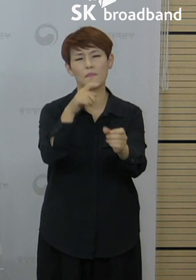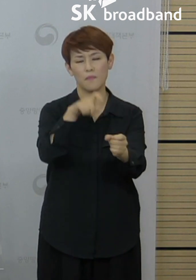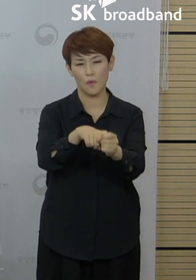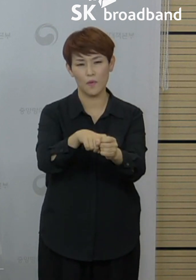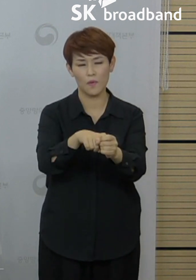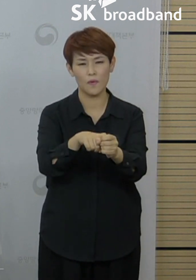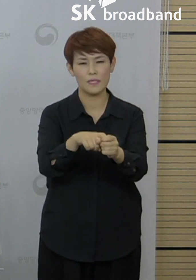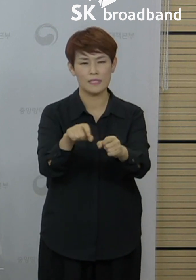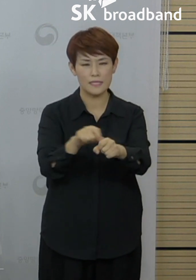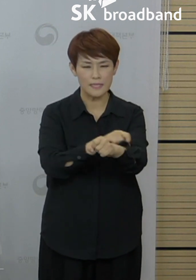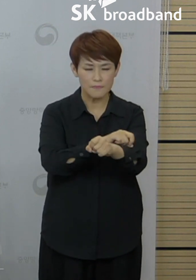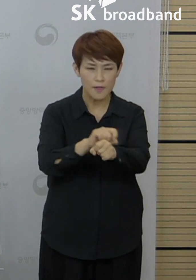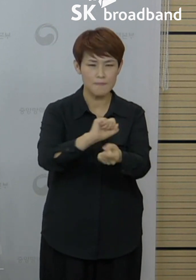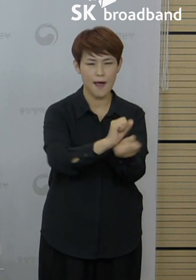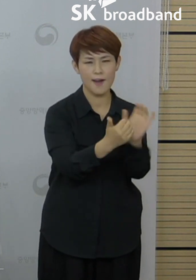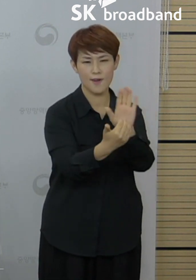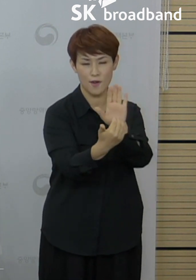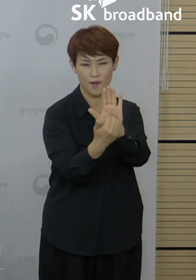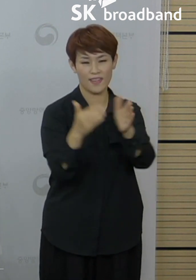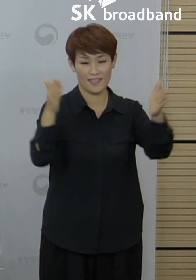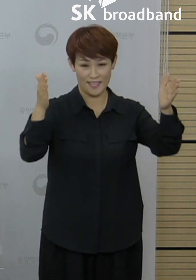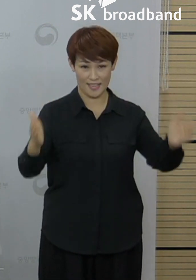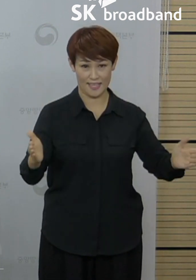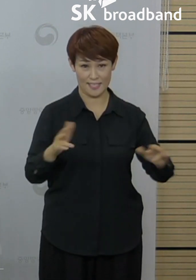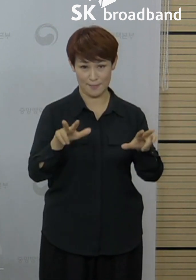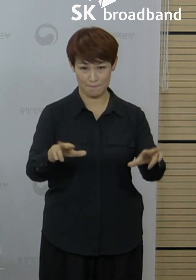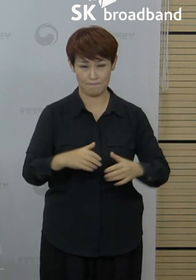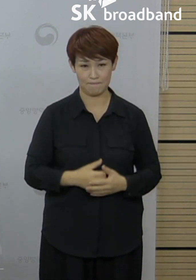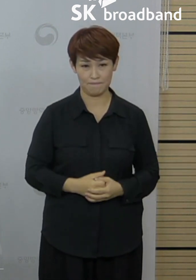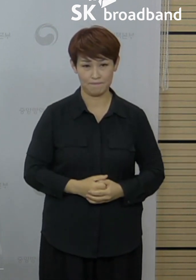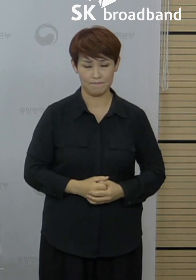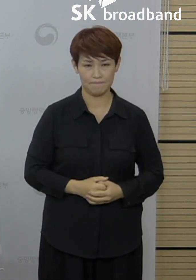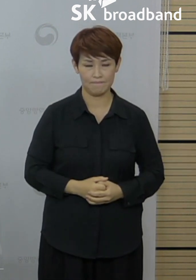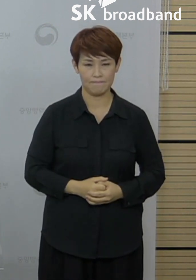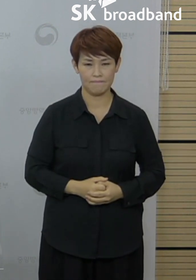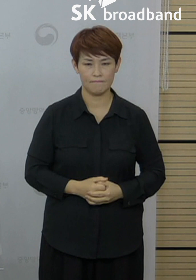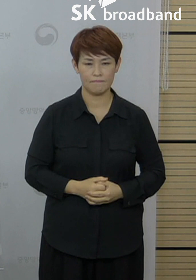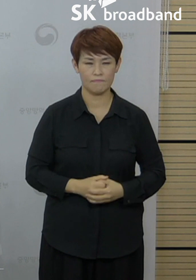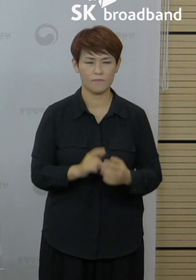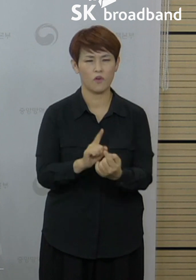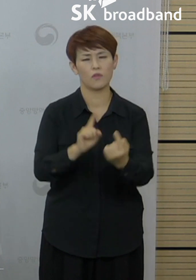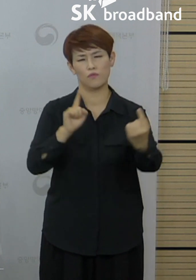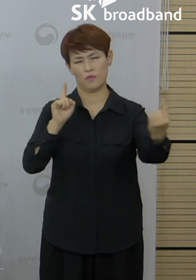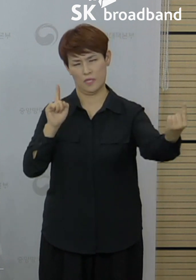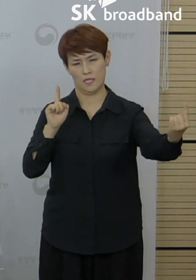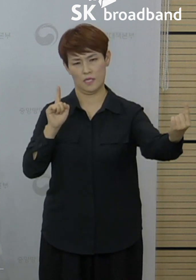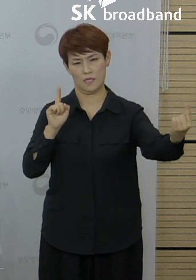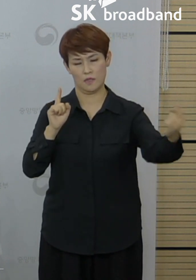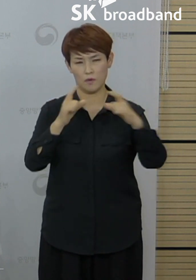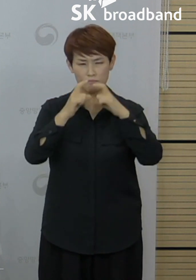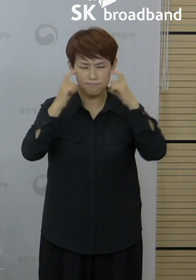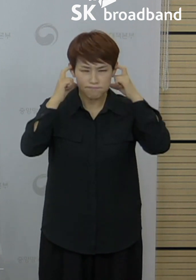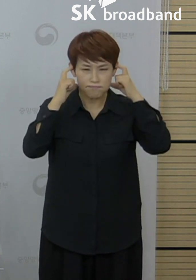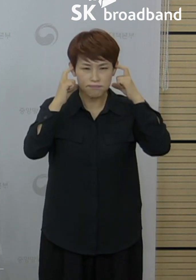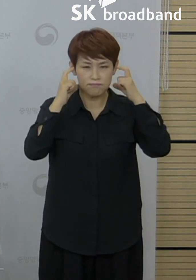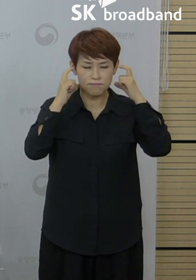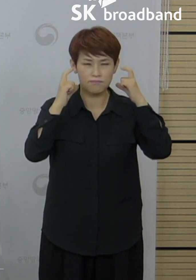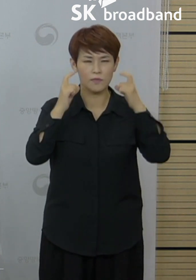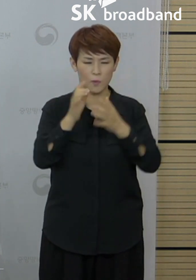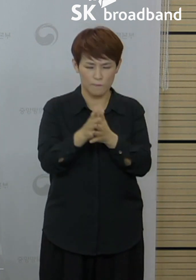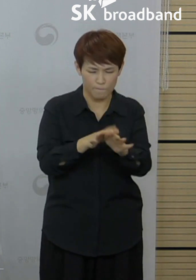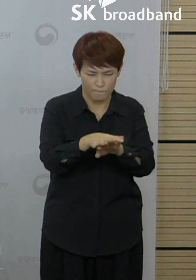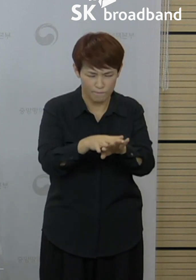수능 특별 방역기간이 운영 중에 있습니다. 이 기간 동안 거리 두기 등 방역수칙을 철저히